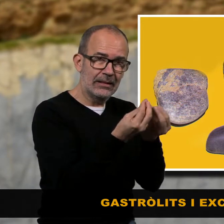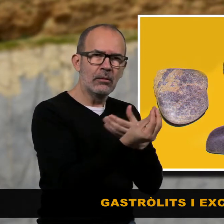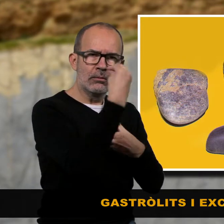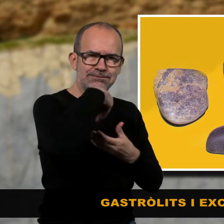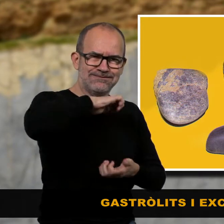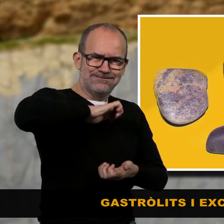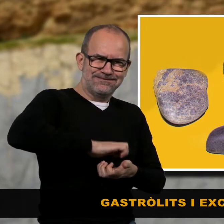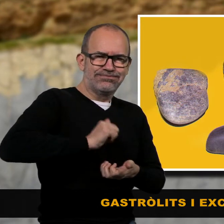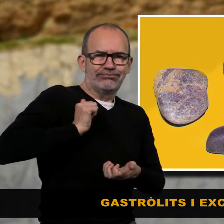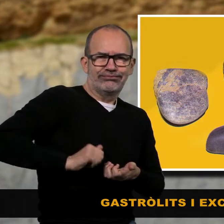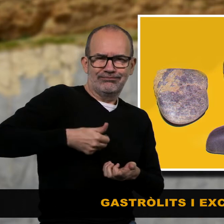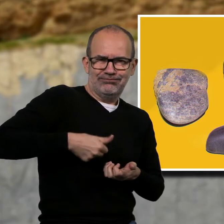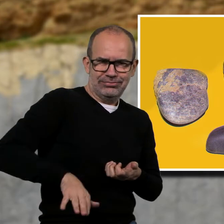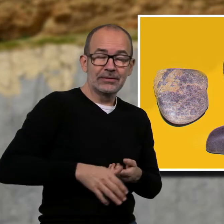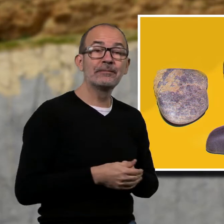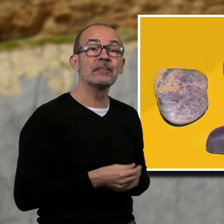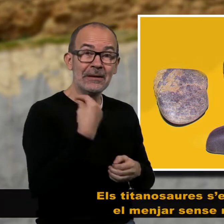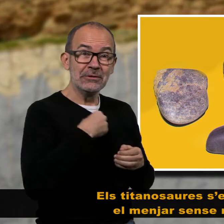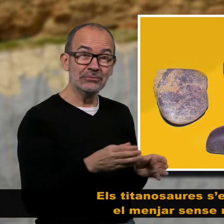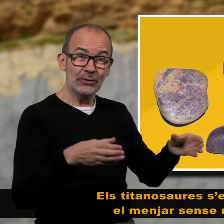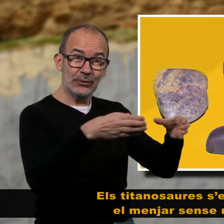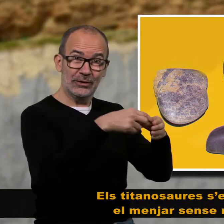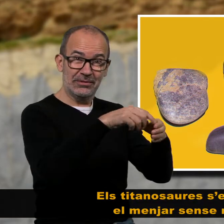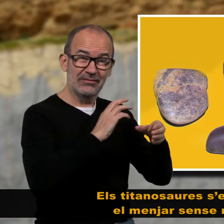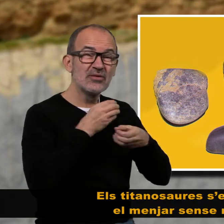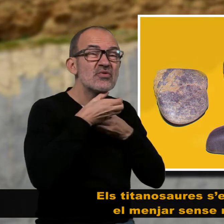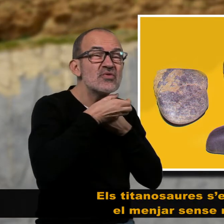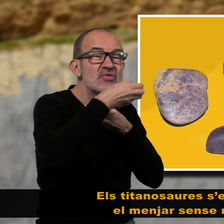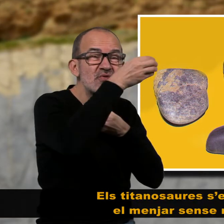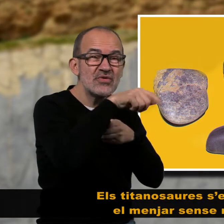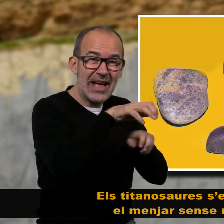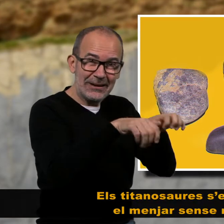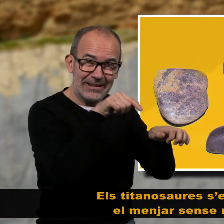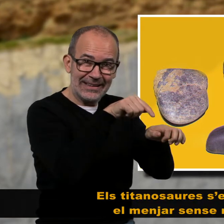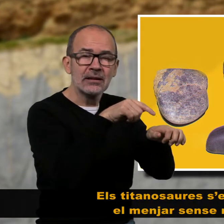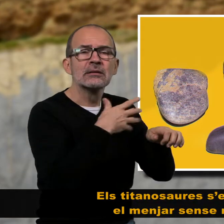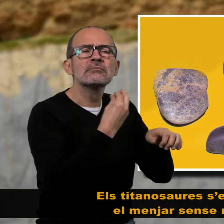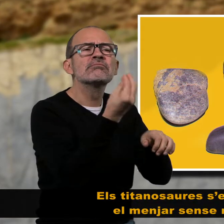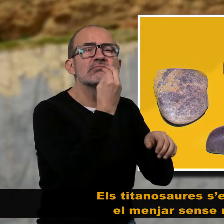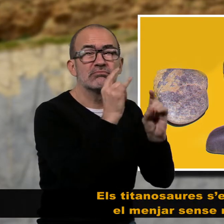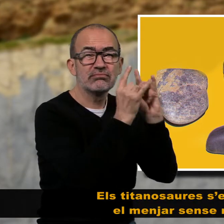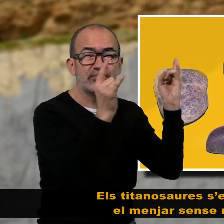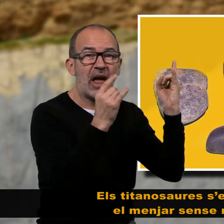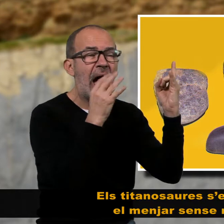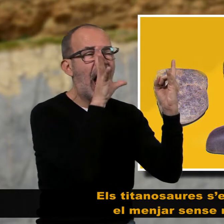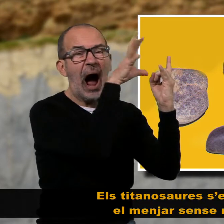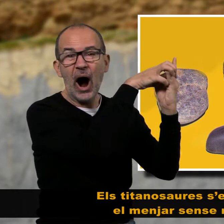Gastròlits i excrements Els titanosaures s'empassaven el menjar sense mastegar i per facilitar la